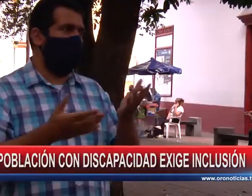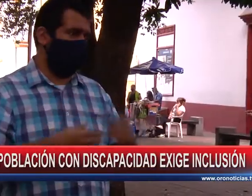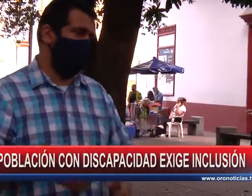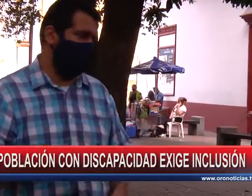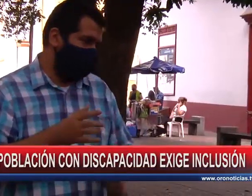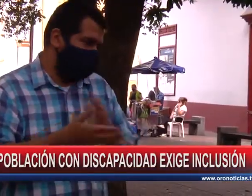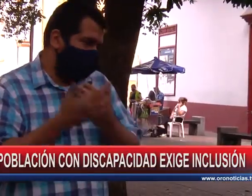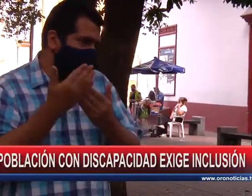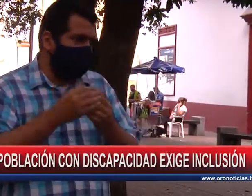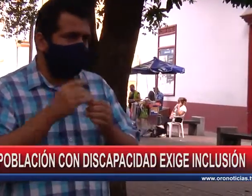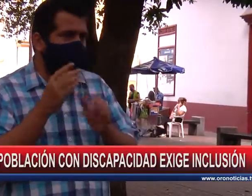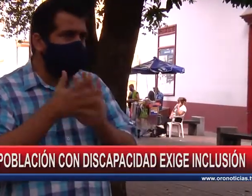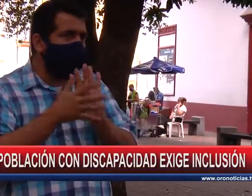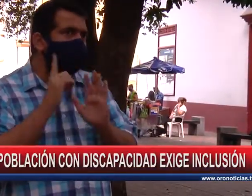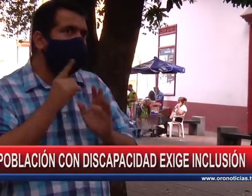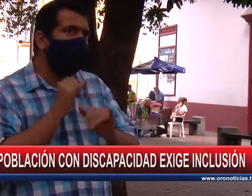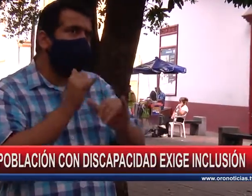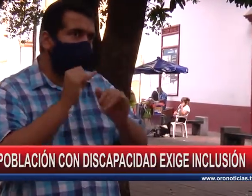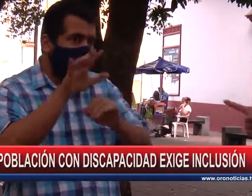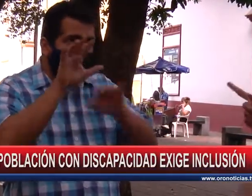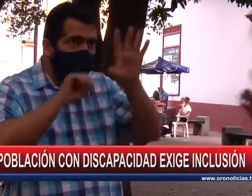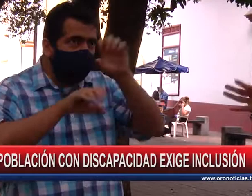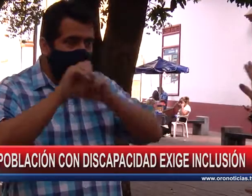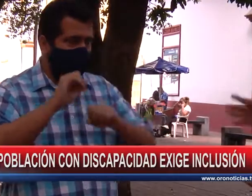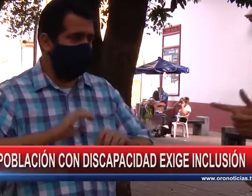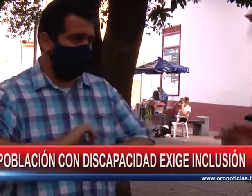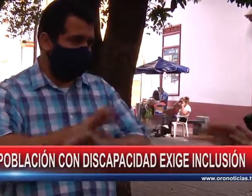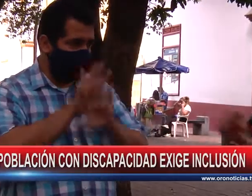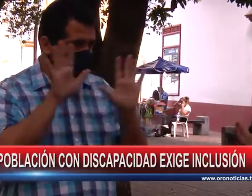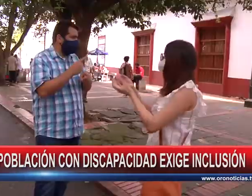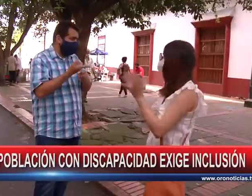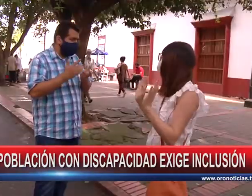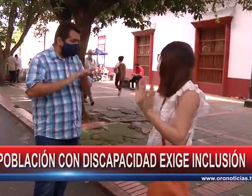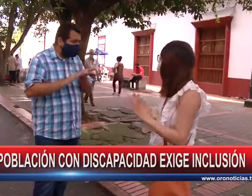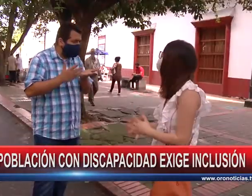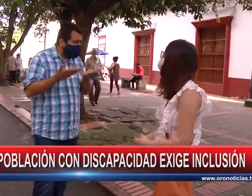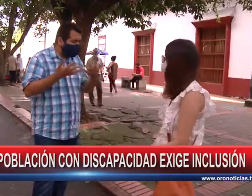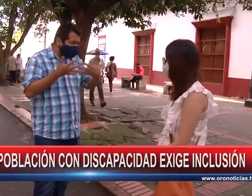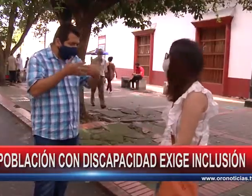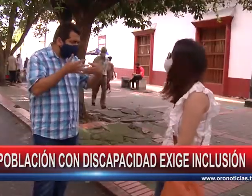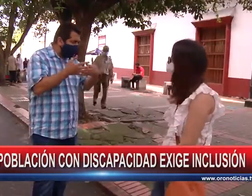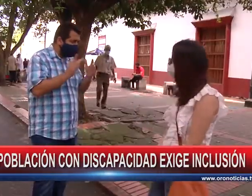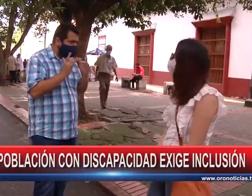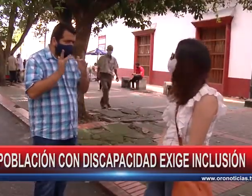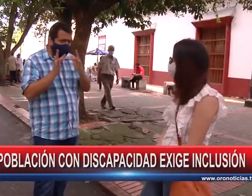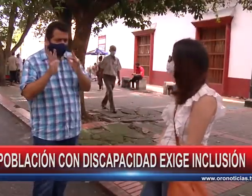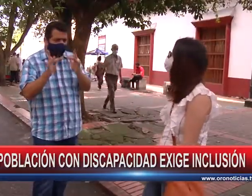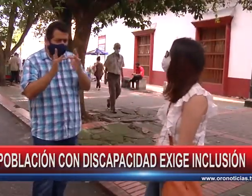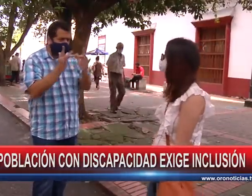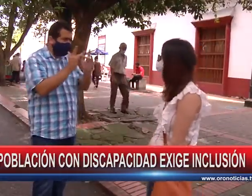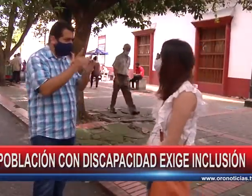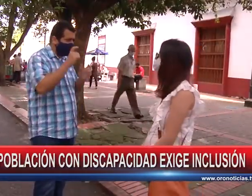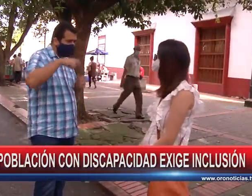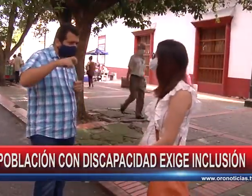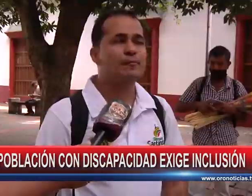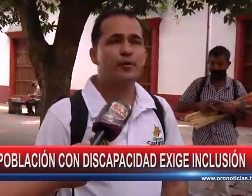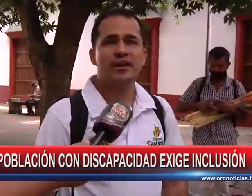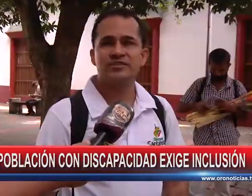conscientes de las múltiples deficiencias y los vacíos que existen en el proceso de accesibilidad a estas personas en la región. La población